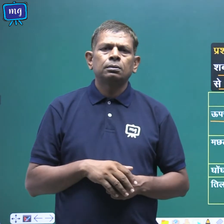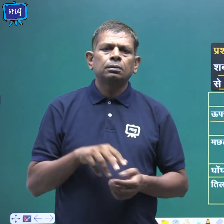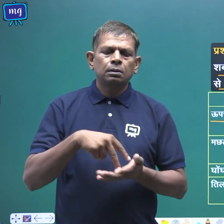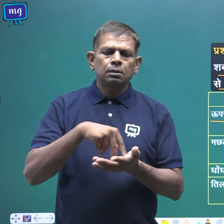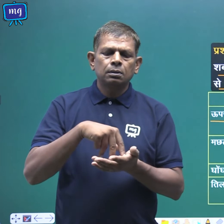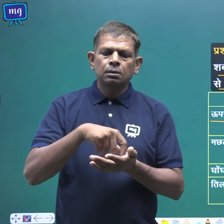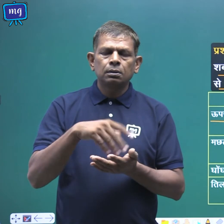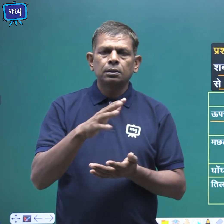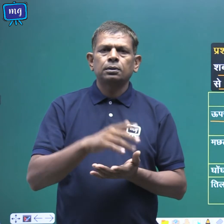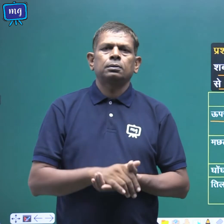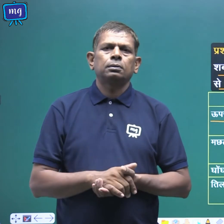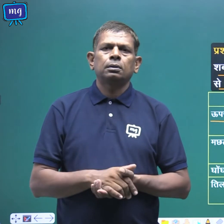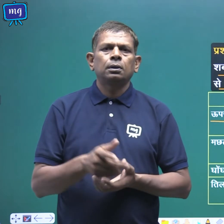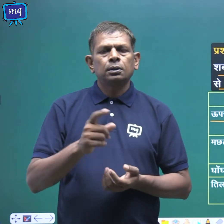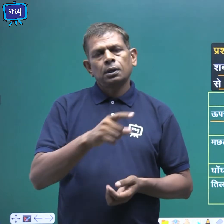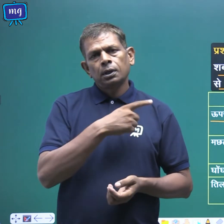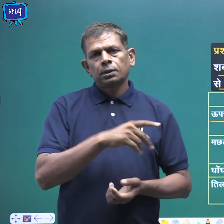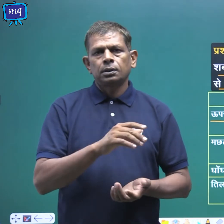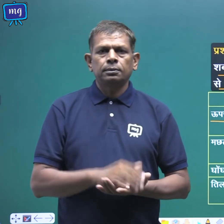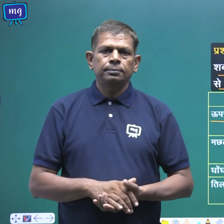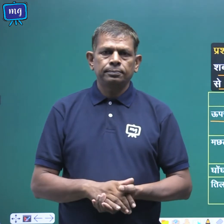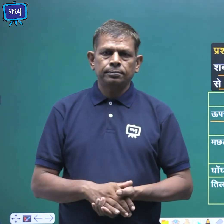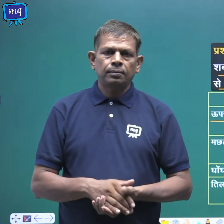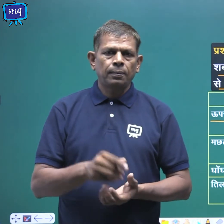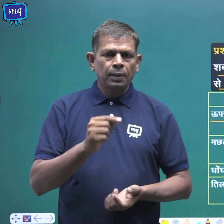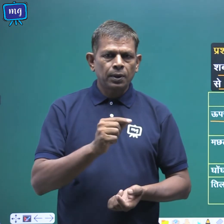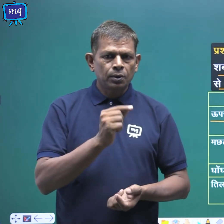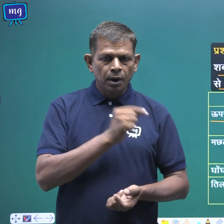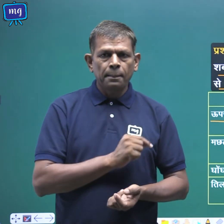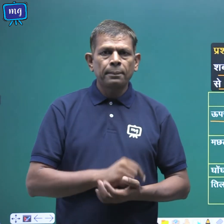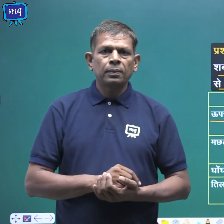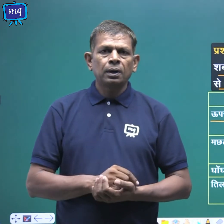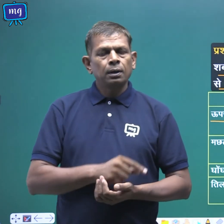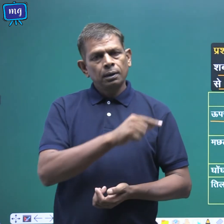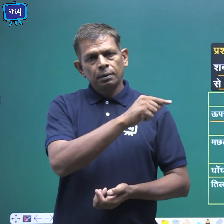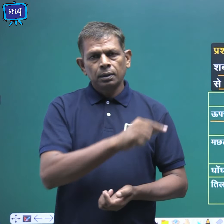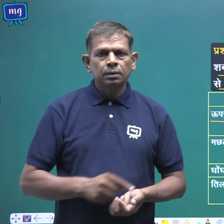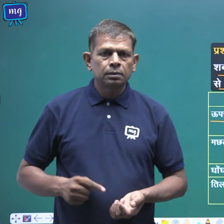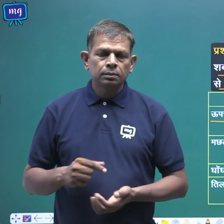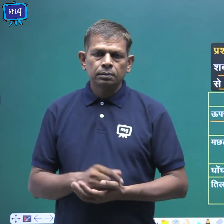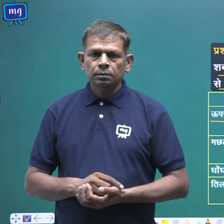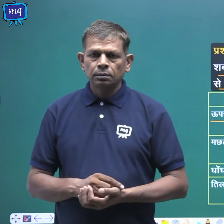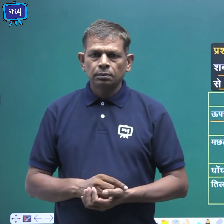इसके लिए सही है तो इसको हम मिला देंगे